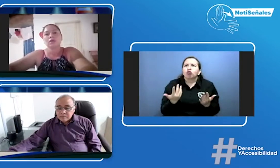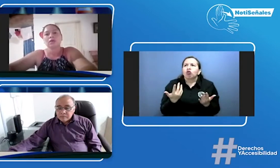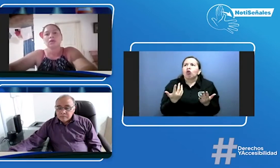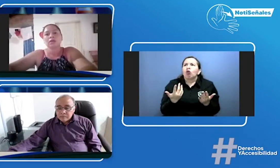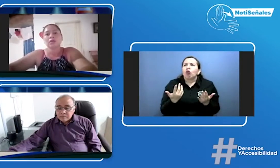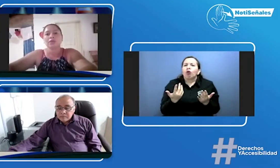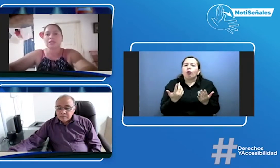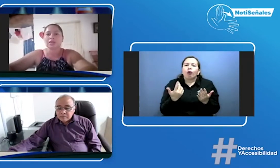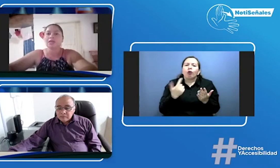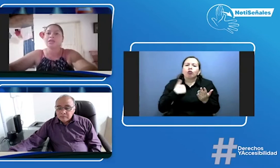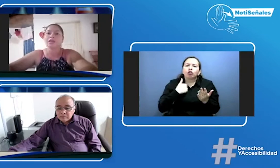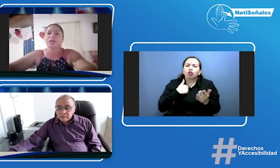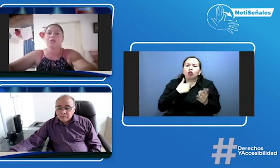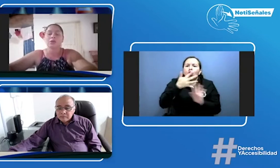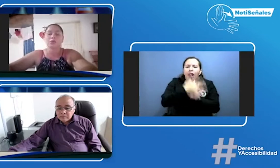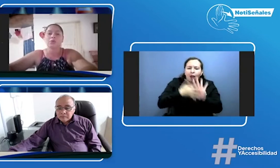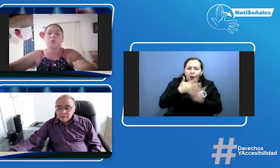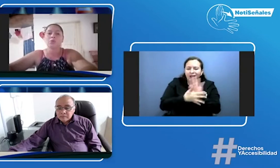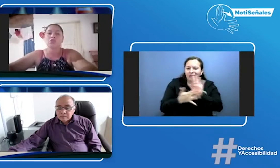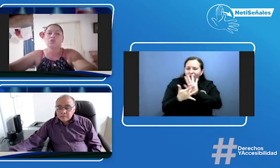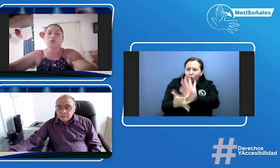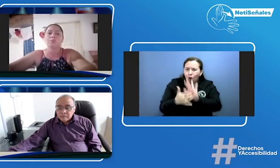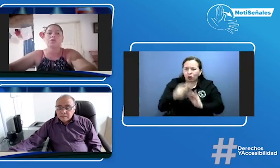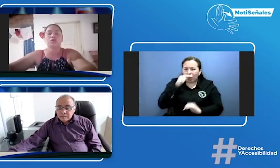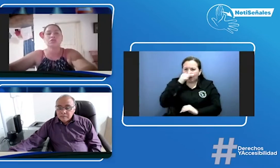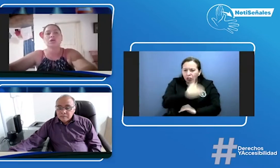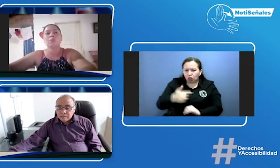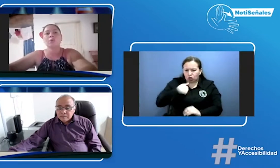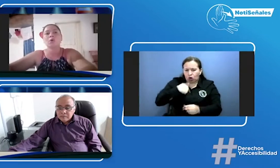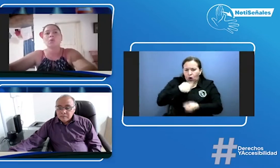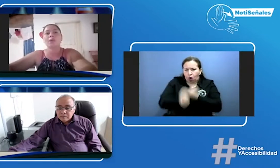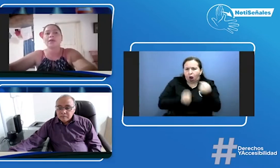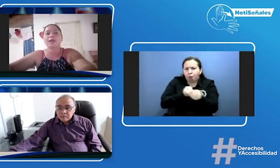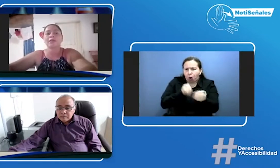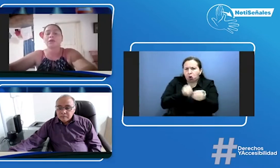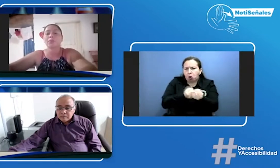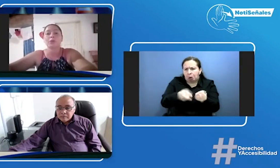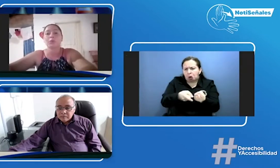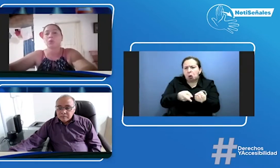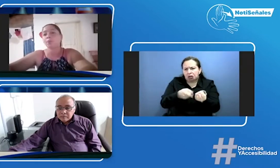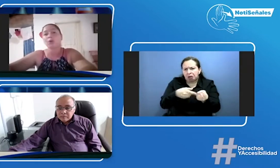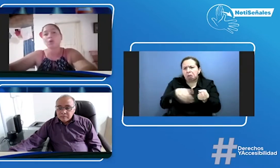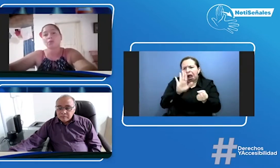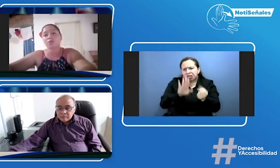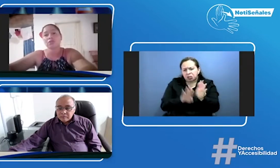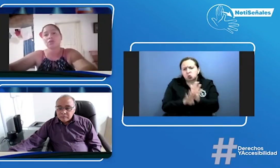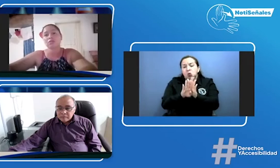lenguas de señas y lo ayudo mucho y por eso está un poco más adelantado pero no por los profesores